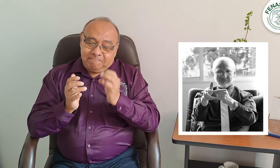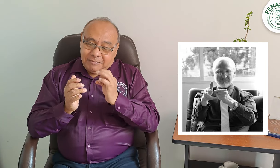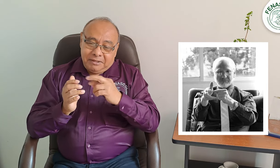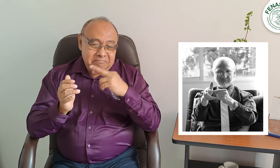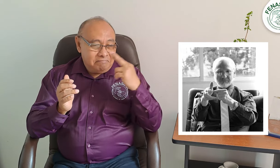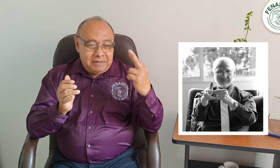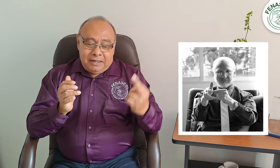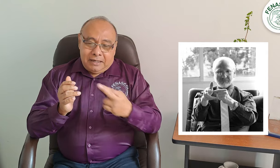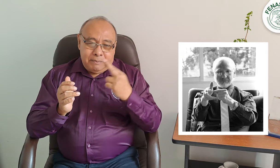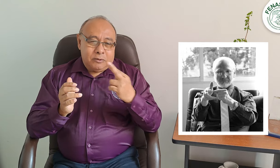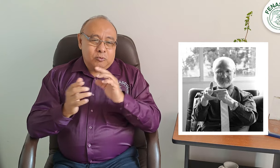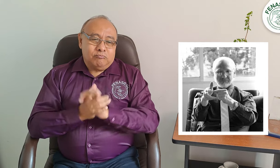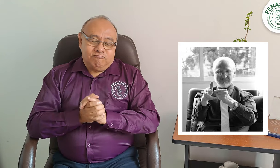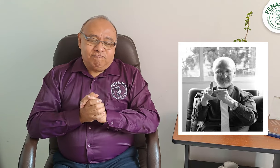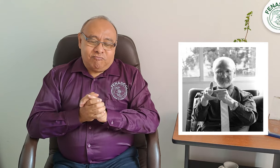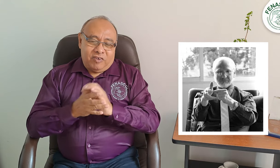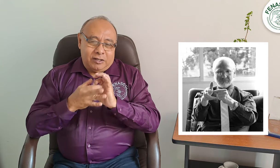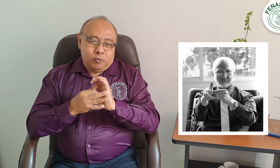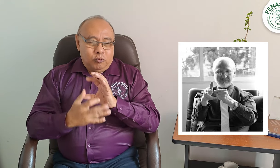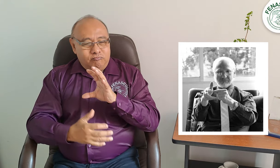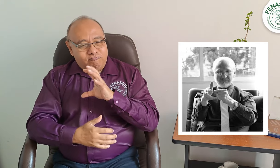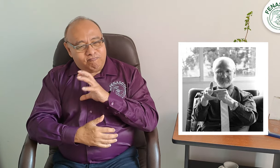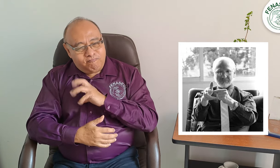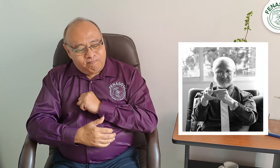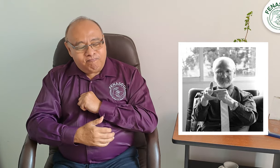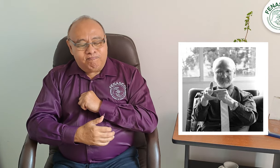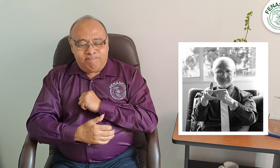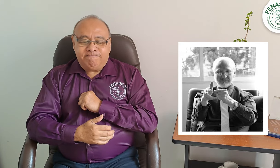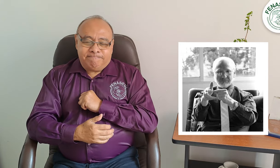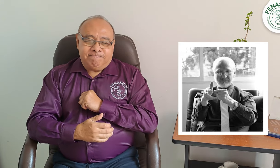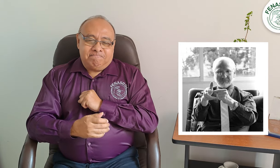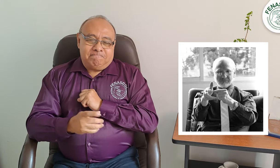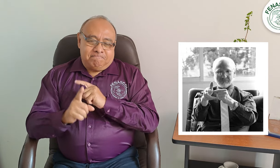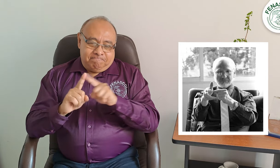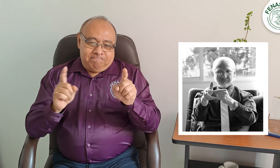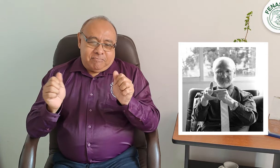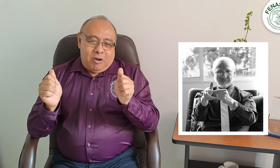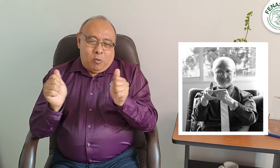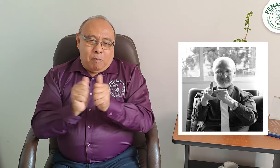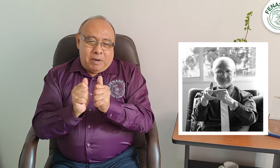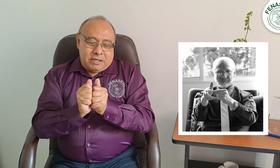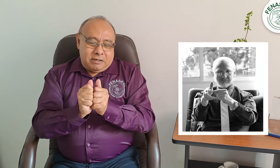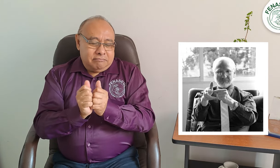Reitero, FENASCOL lamenta profundamente su muerte y acompaña a su familia.